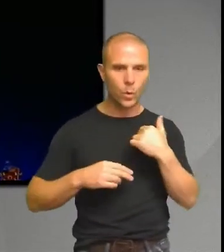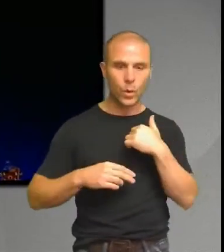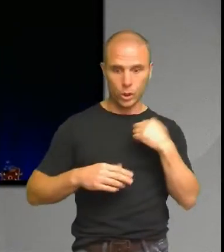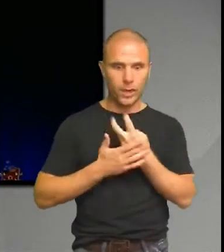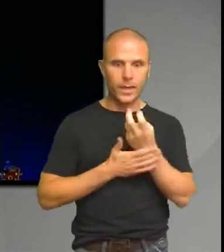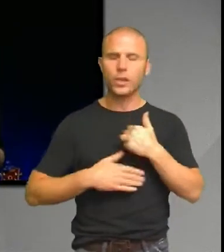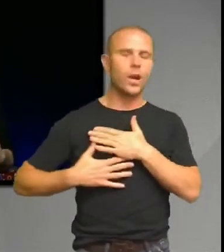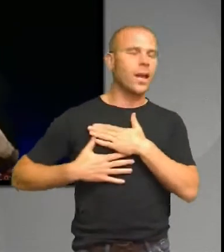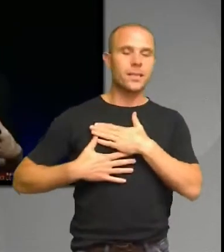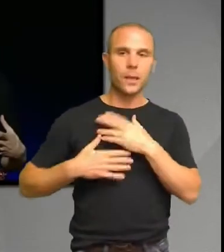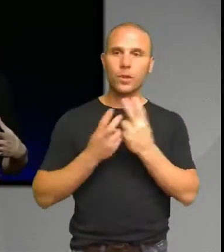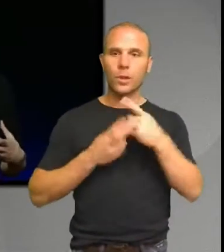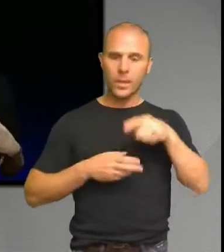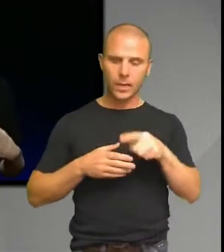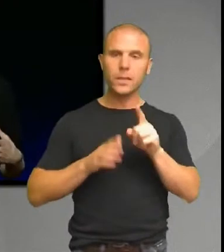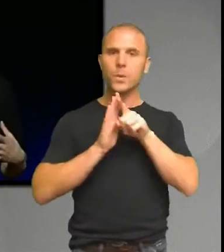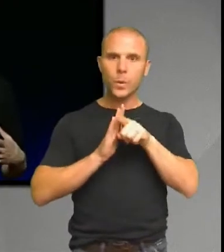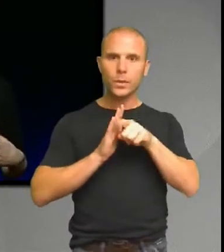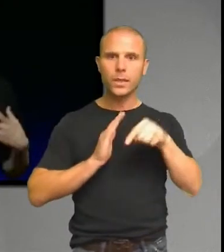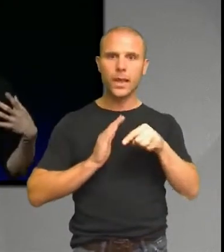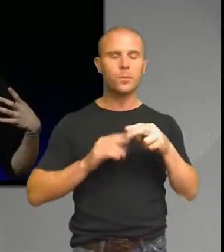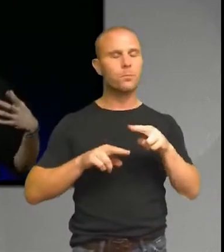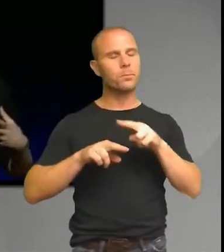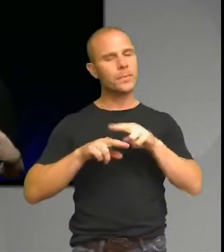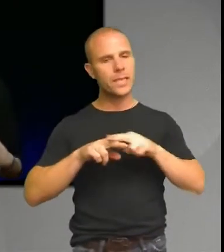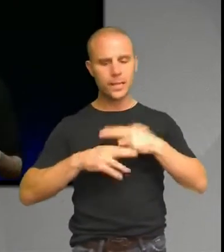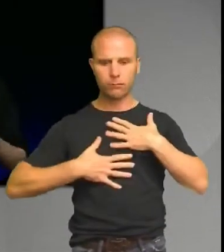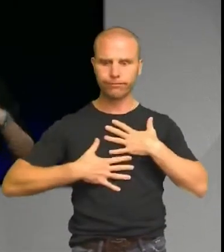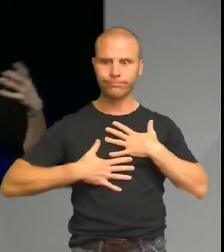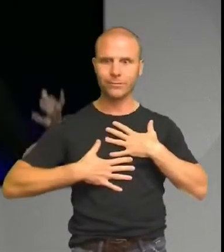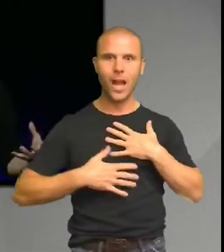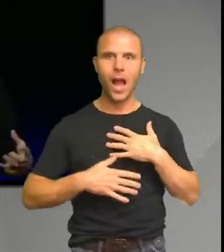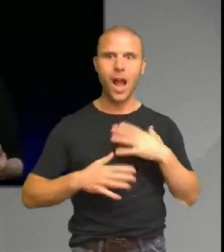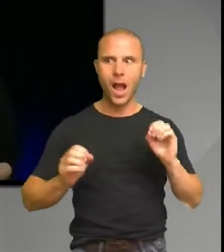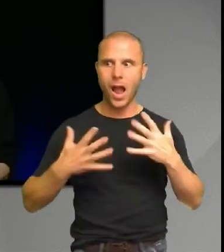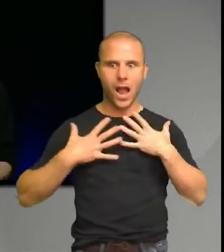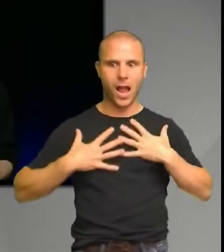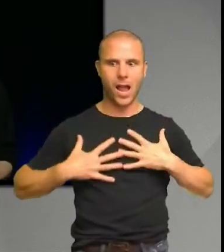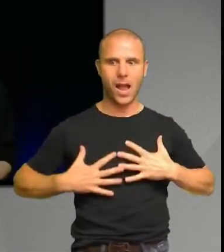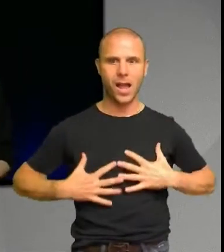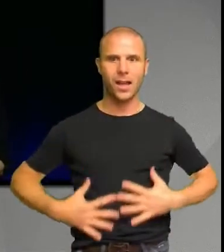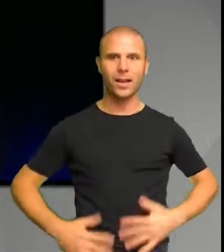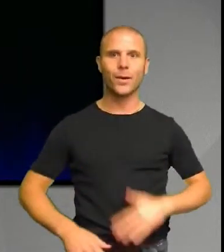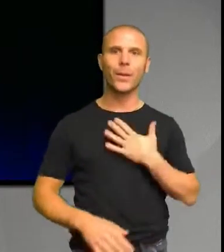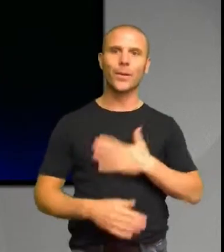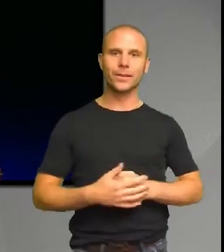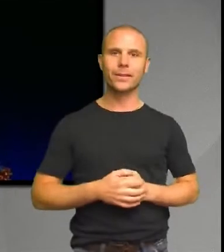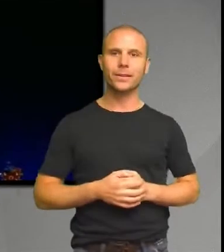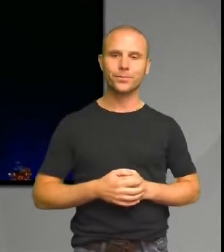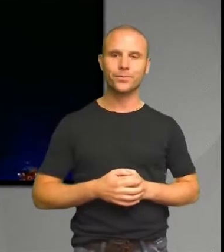Och det var en väldigt, väldigt rörande känsla, liksom. Den här överväldigande samklangen i allt. Tänk på det nu när jag fortsätter.